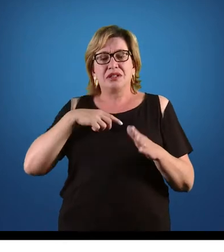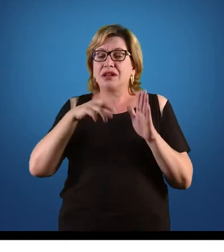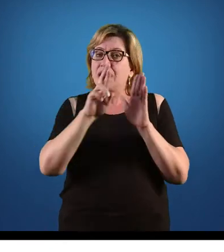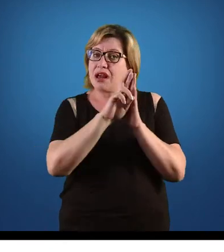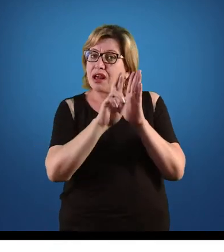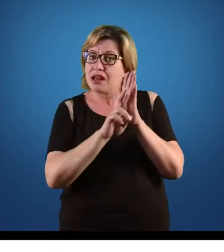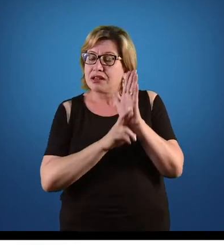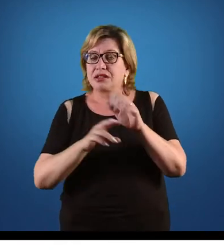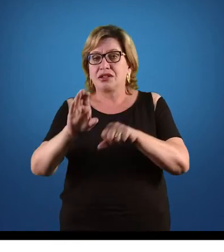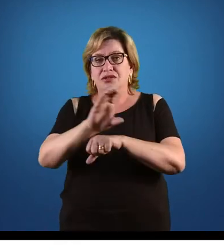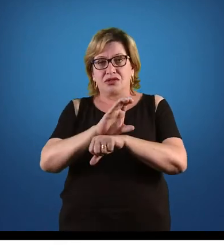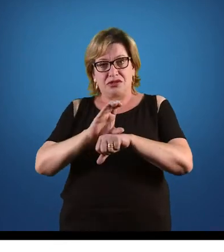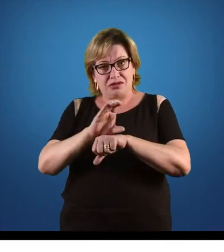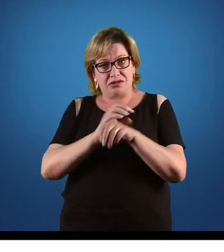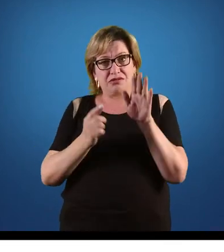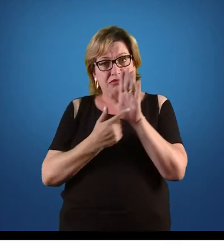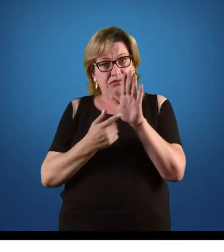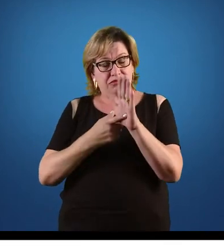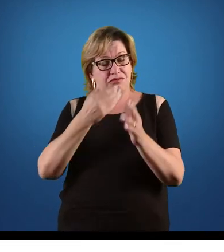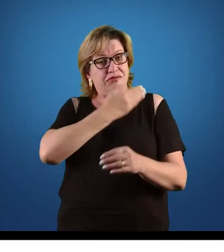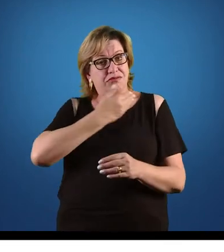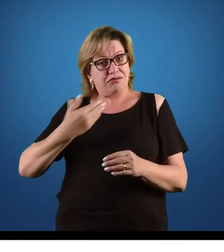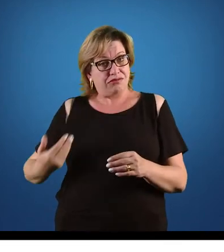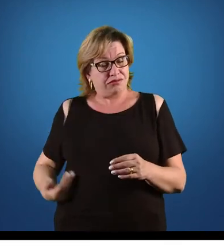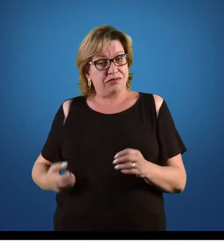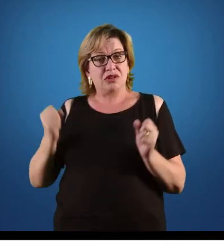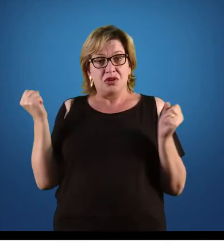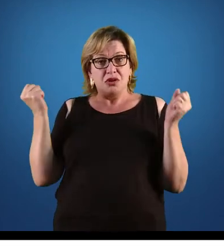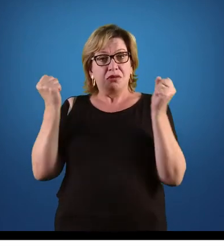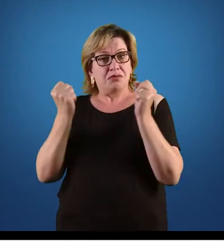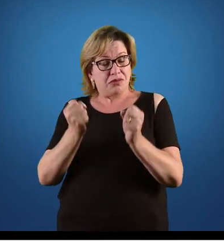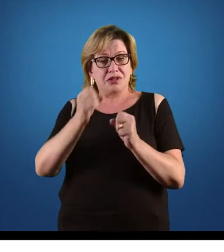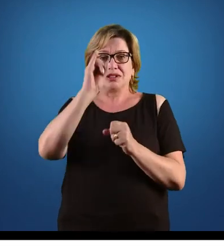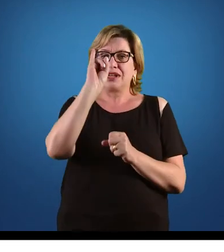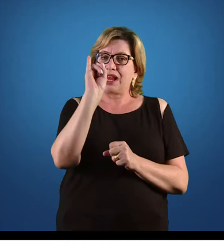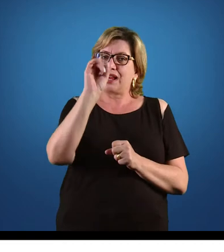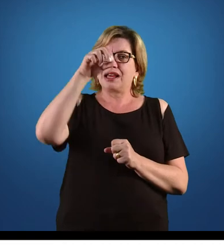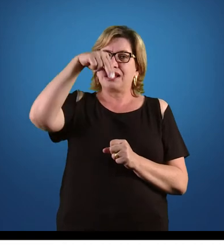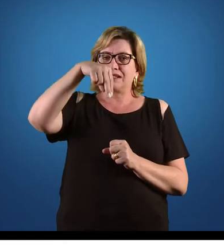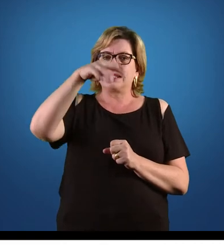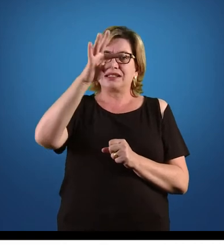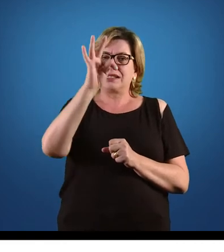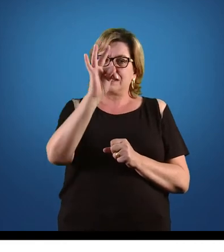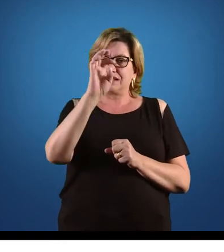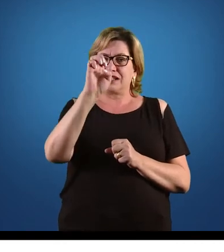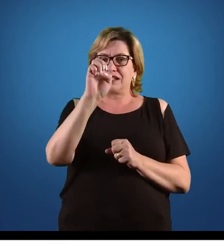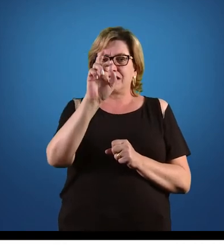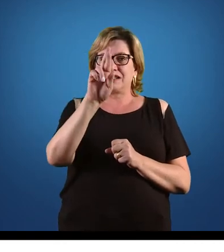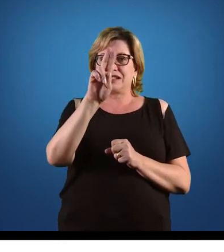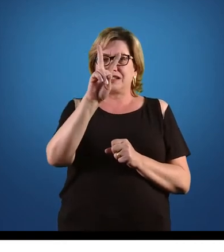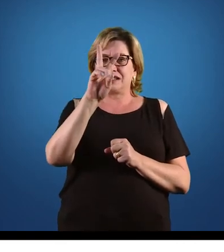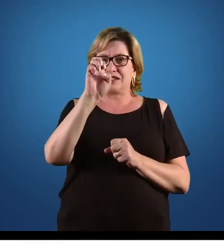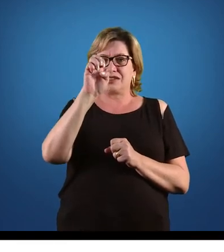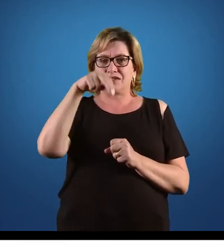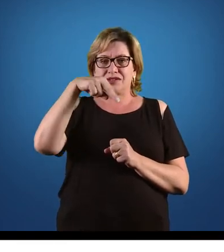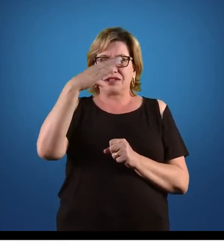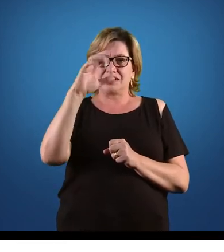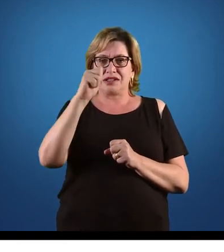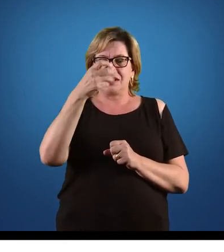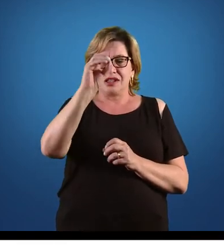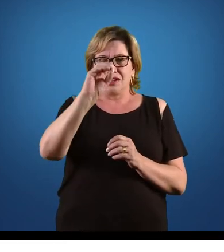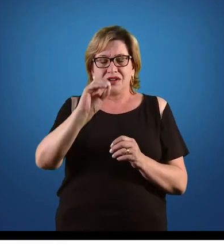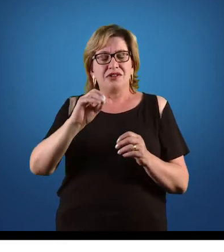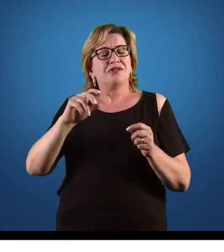o Estado pode fazer a intervenção, né? Então, o Estado faz a intervenção de acordo com a